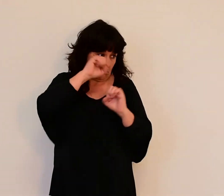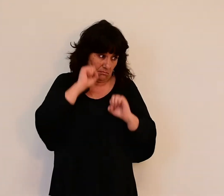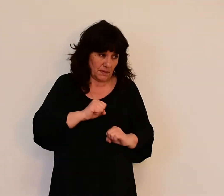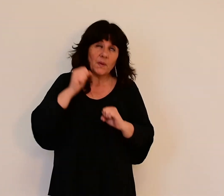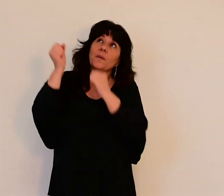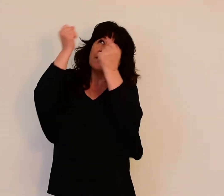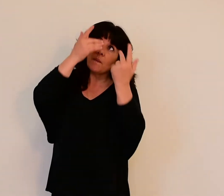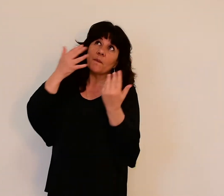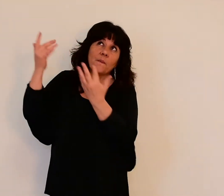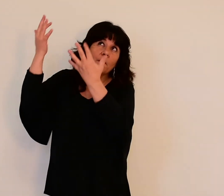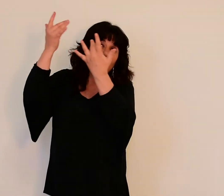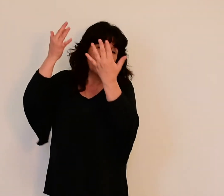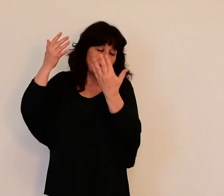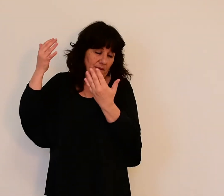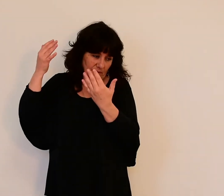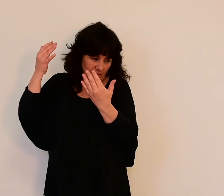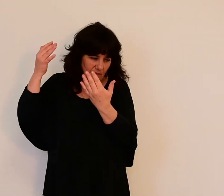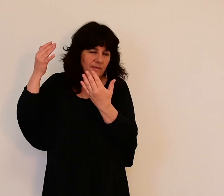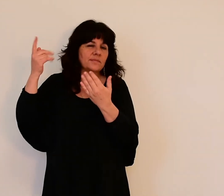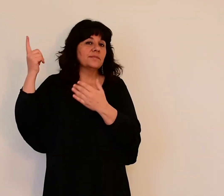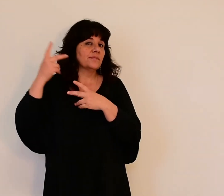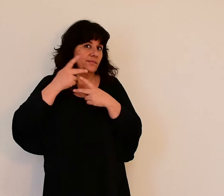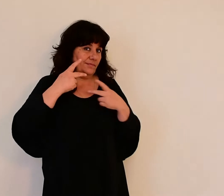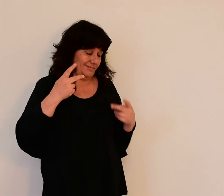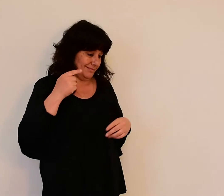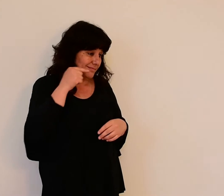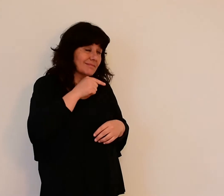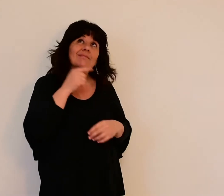Et il déclara, telle sera ta descendance.